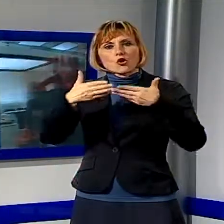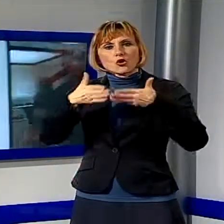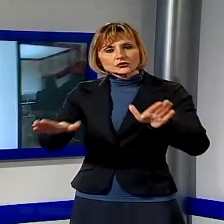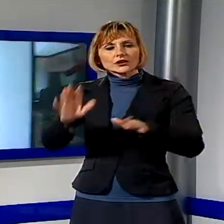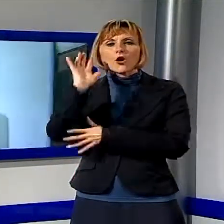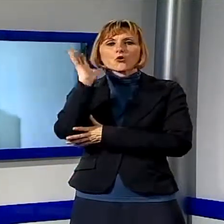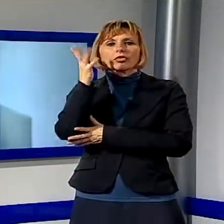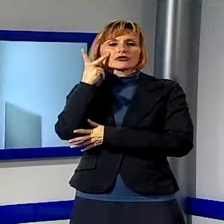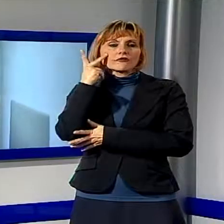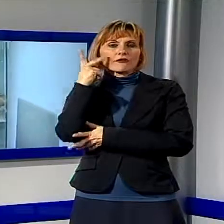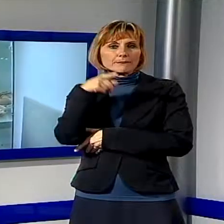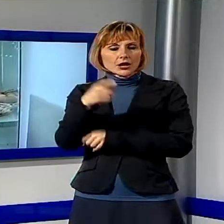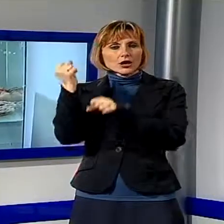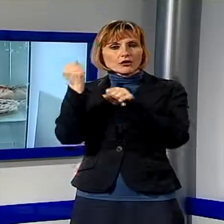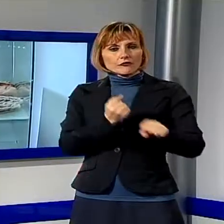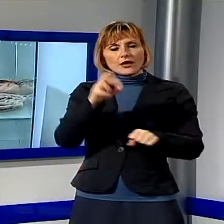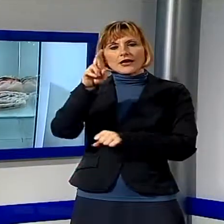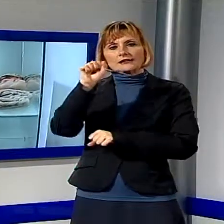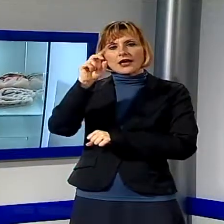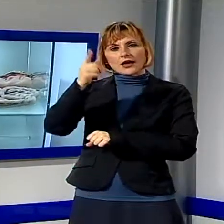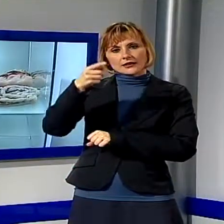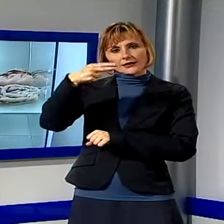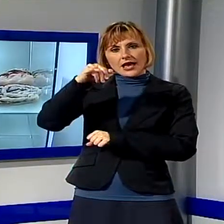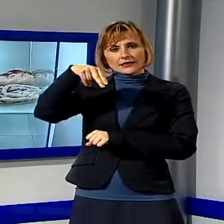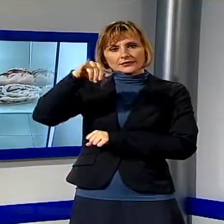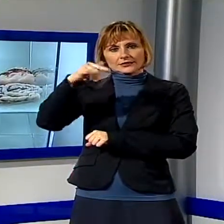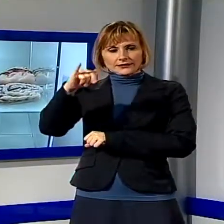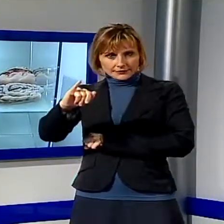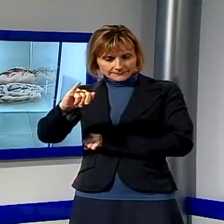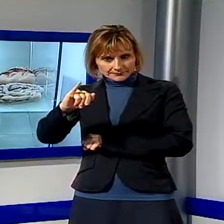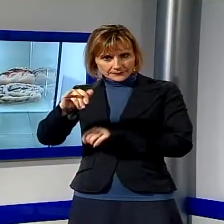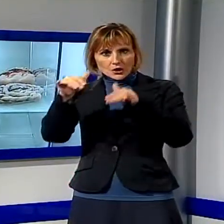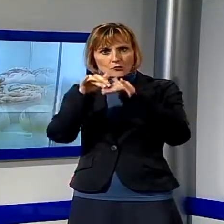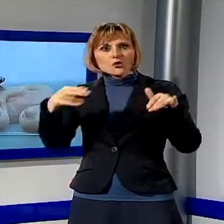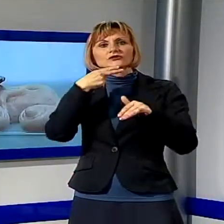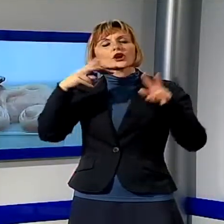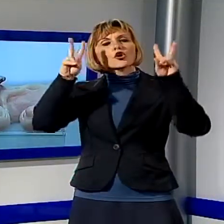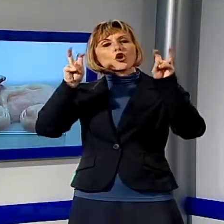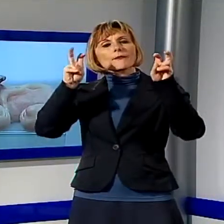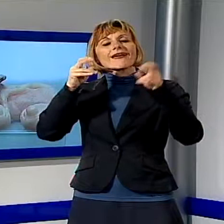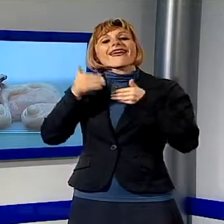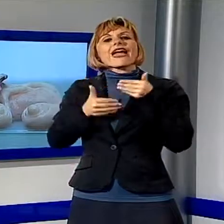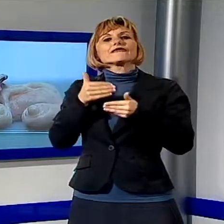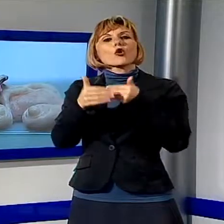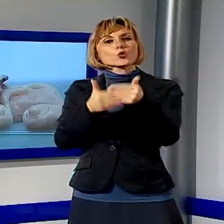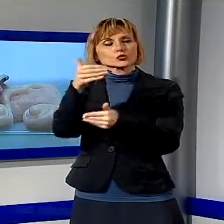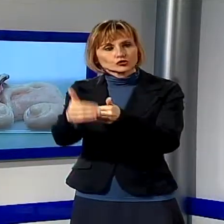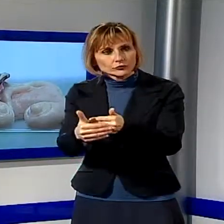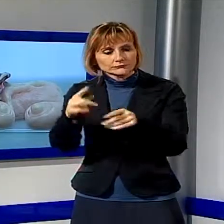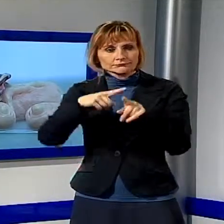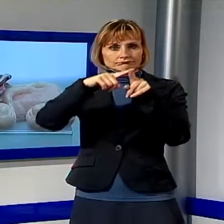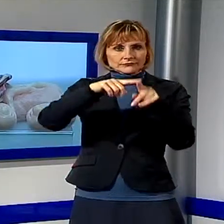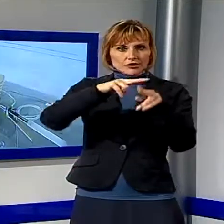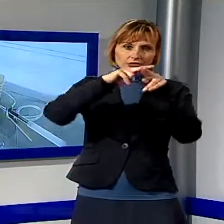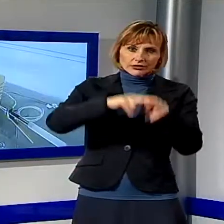prossimo 15 febbraio alla Fondazione Raghianti di Lucca. La mostra si chiama Evolution e presenta alcune delle testimonianze più